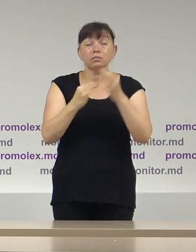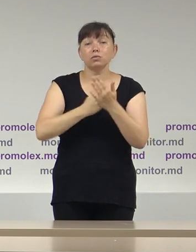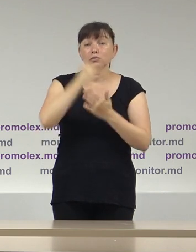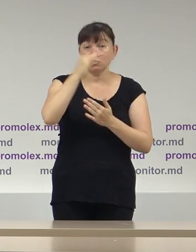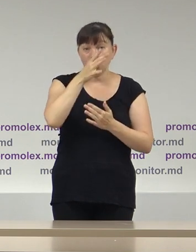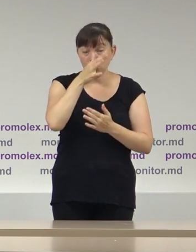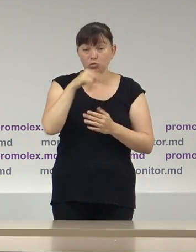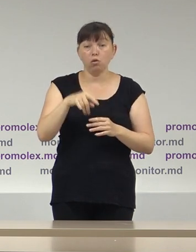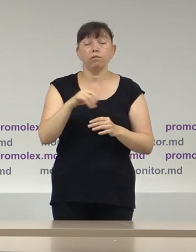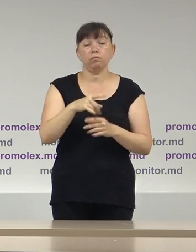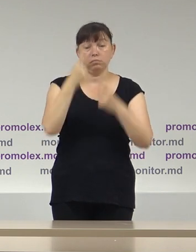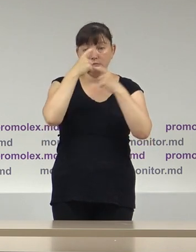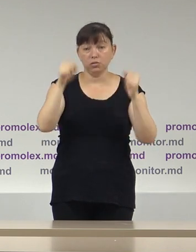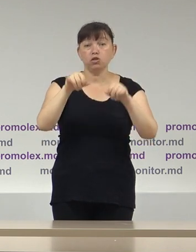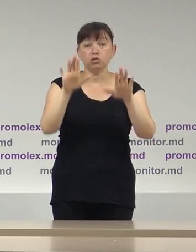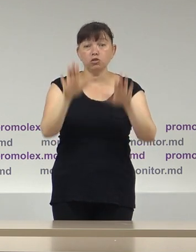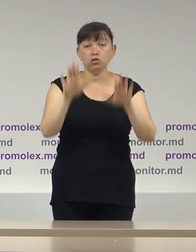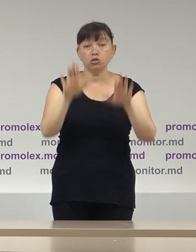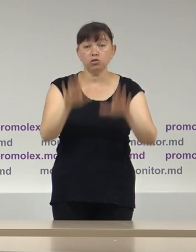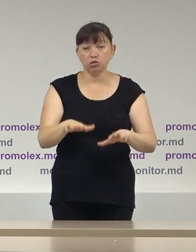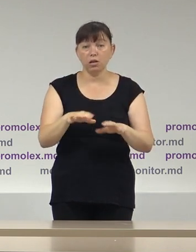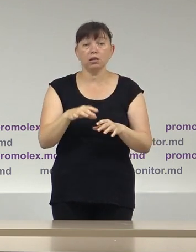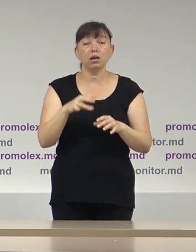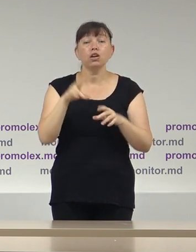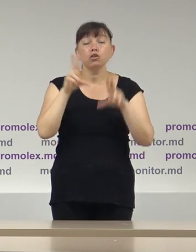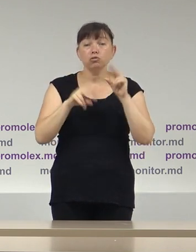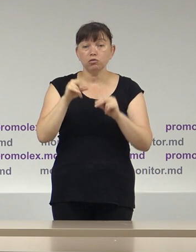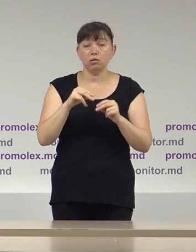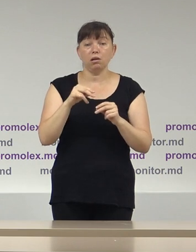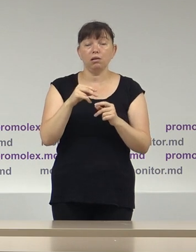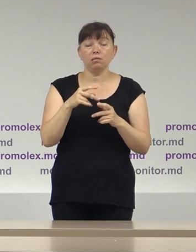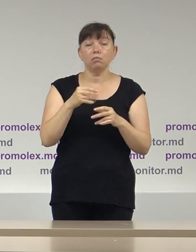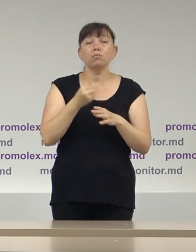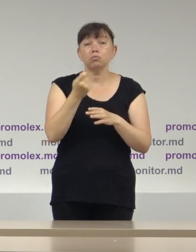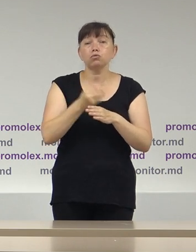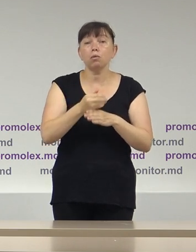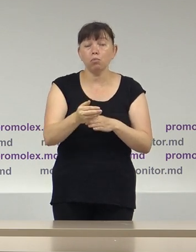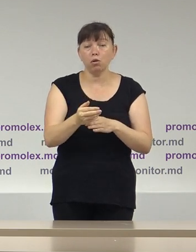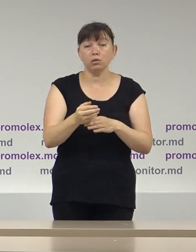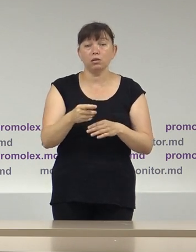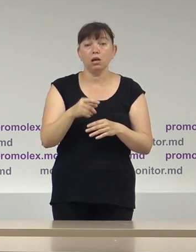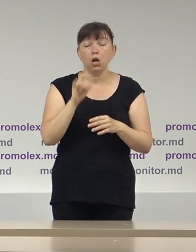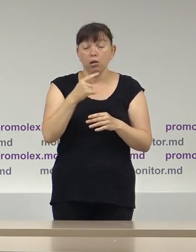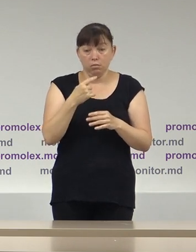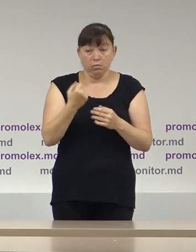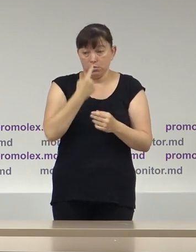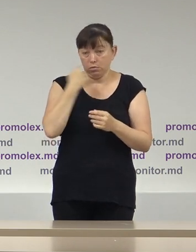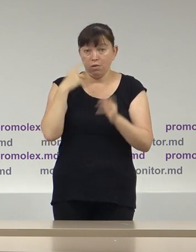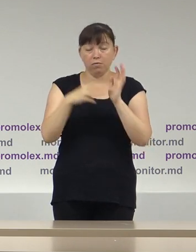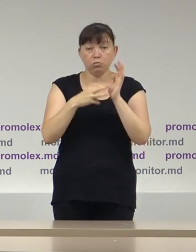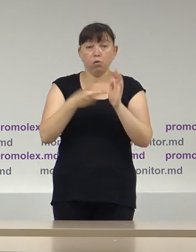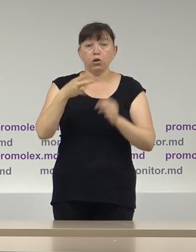Chișinău au pronunțat o hotărâre în afară a perioadei de raportare curentă, adică abia la 8 iulie